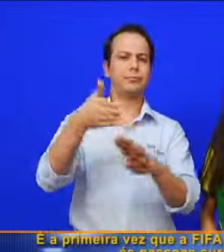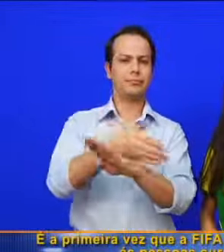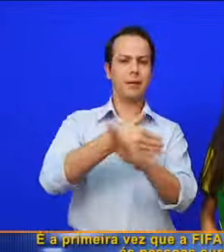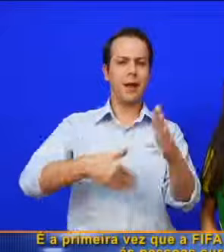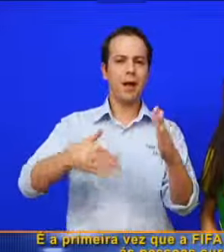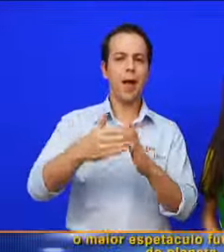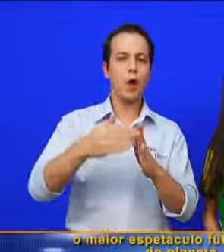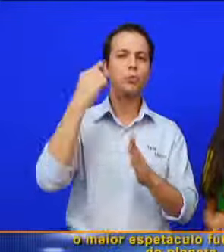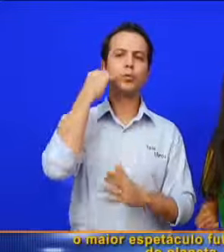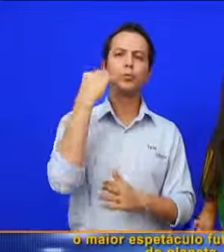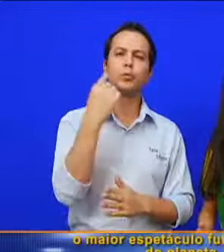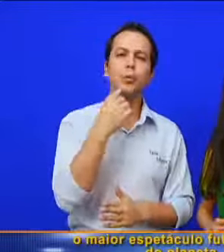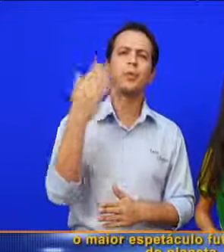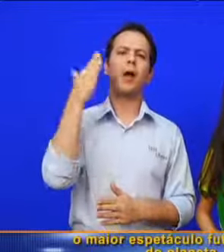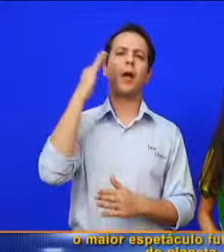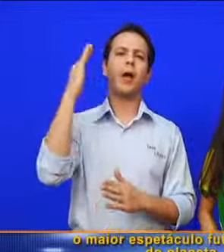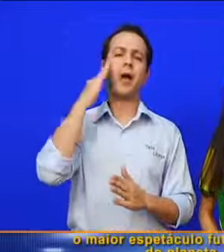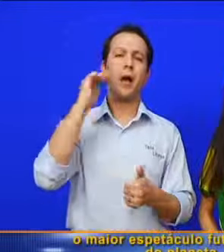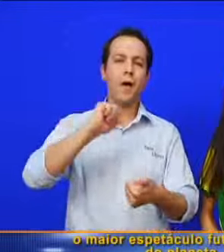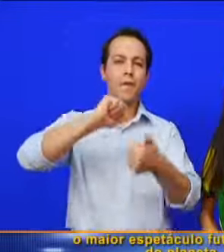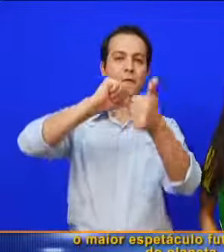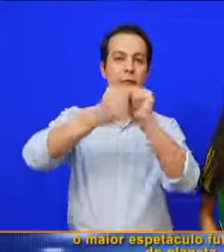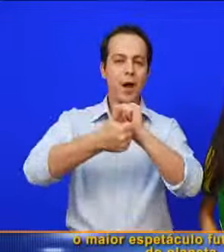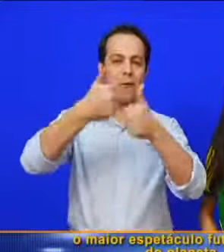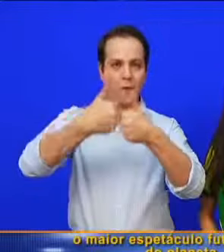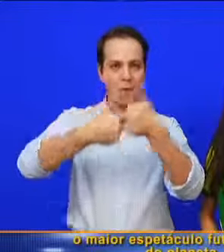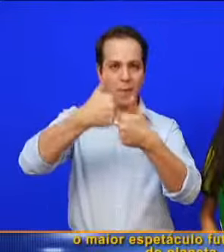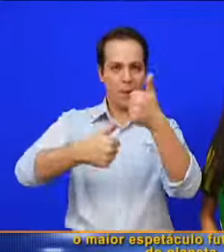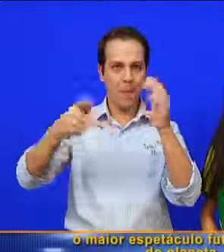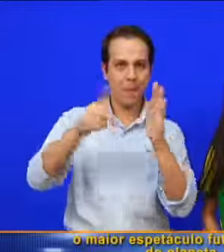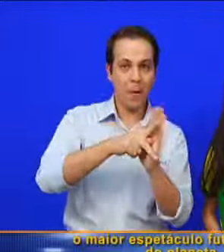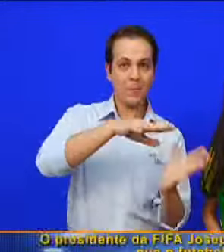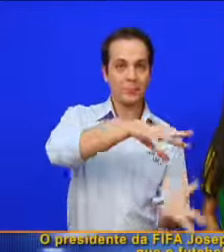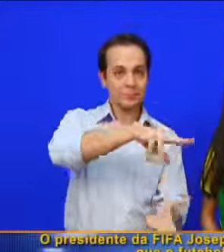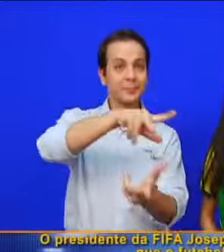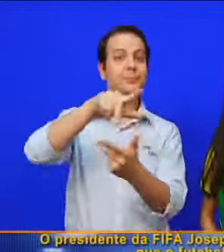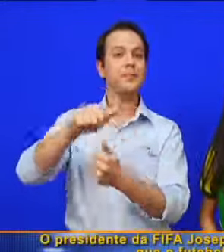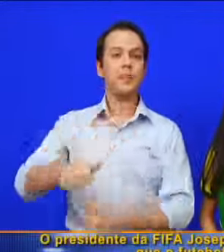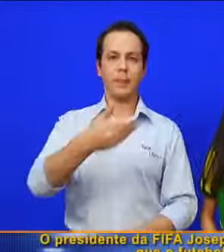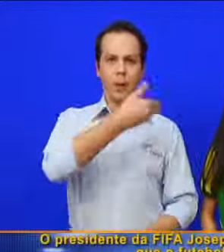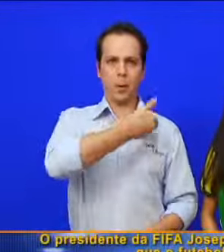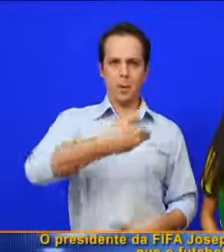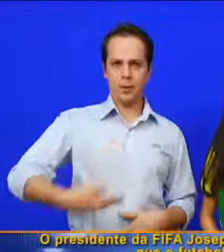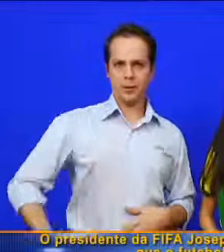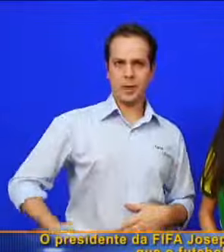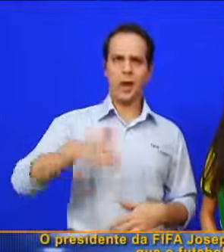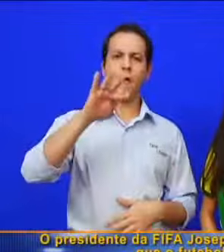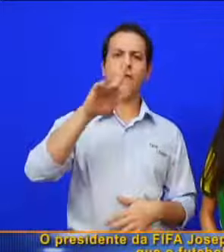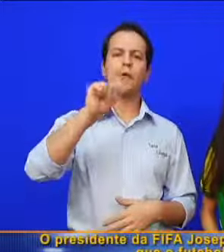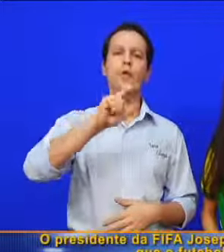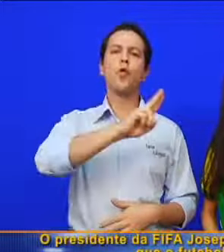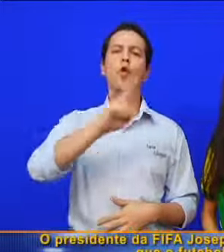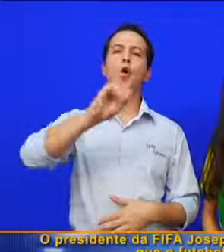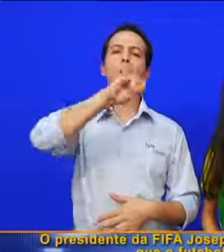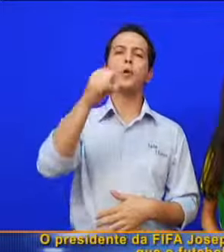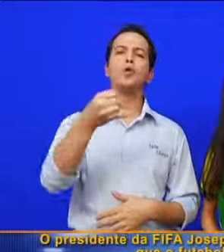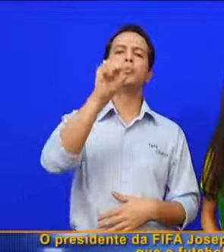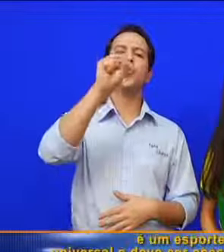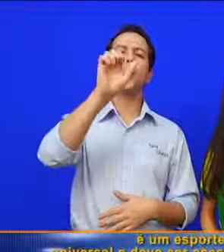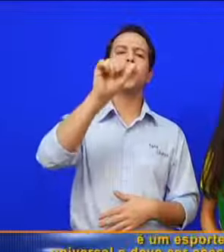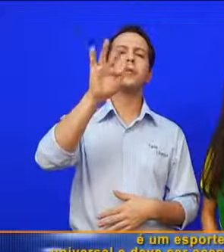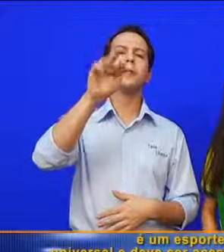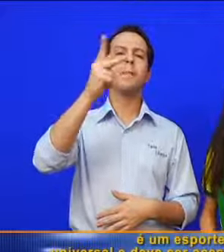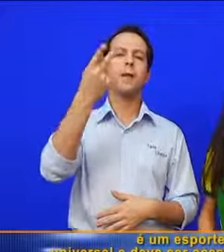às pessoas surdas o maior espetáculo futebolístico do planeta. O presidente da FIFA, Joseph Plater, diz que o